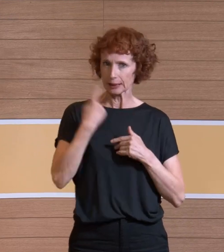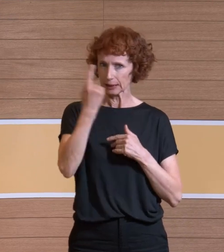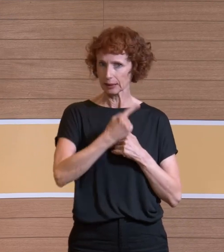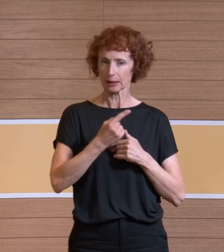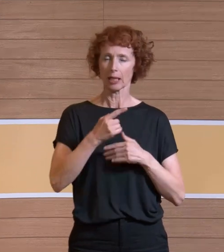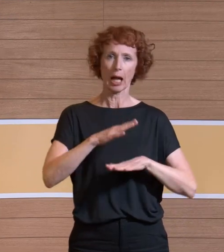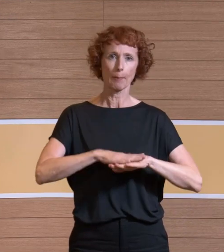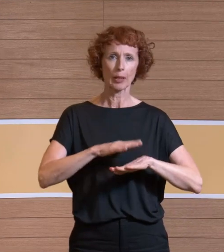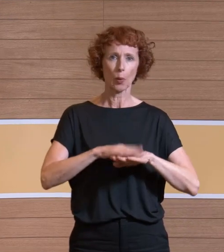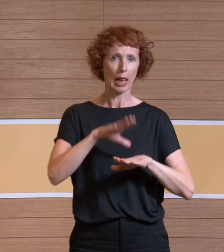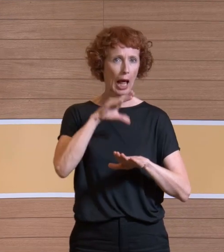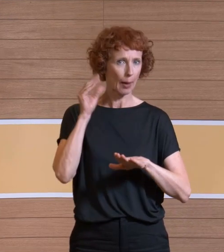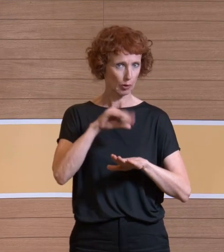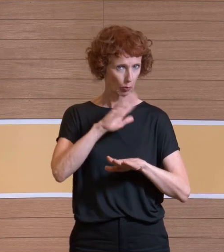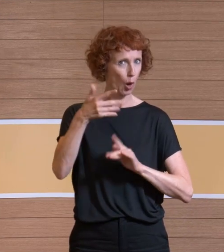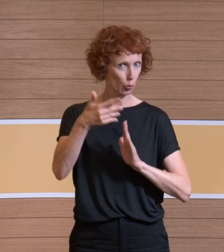auch betrachtet?